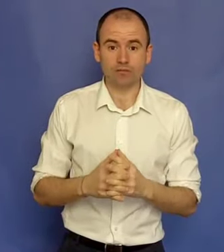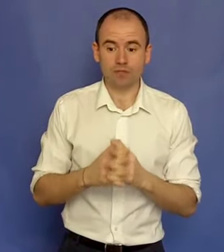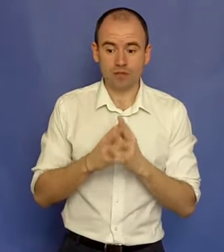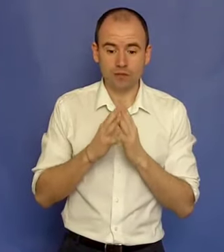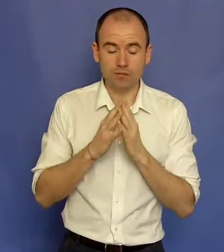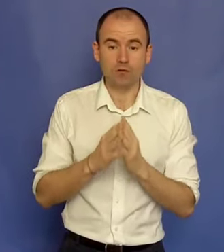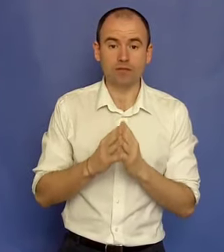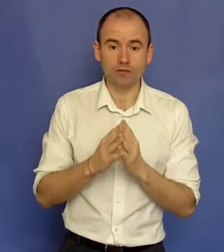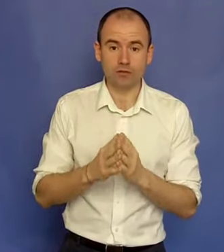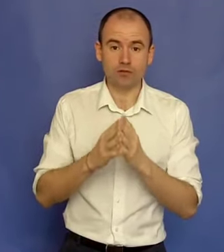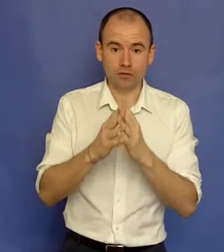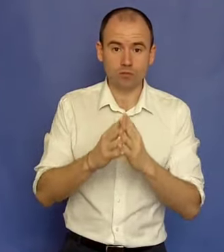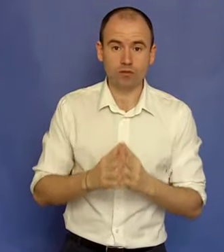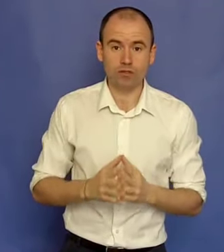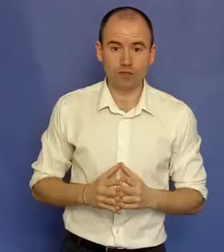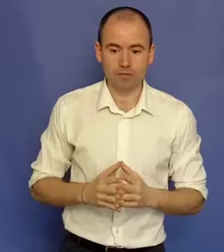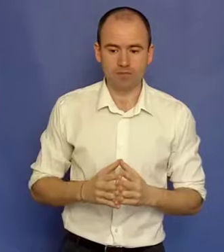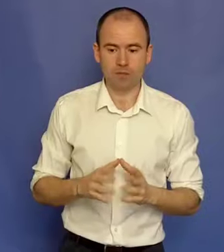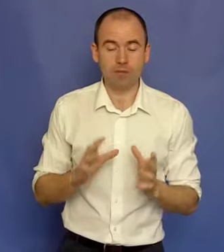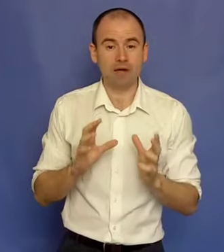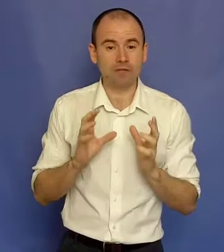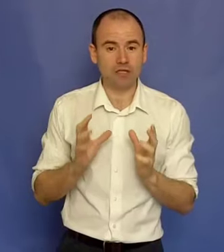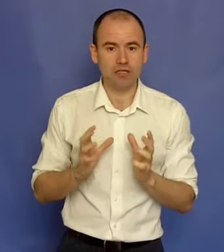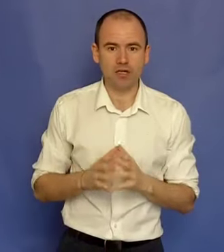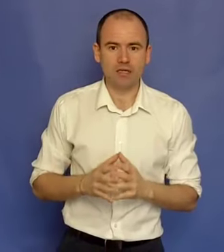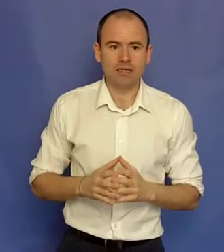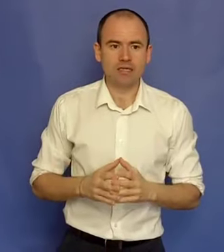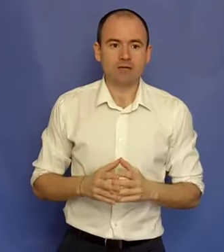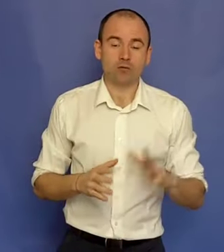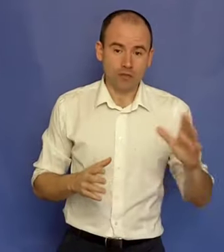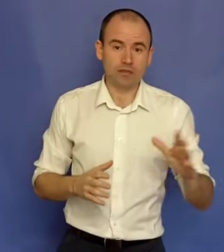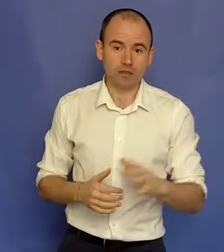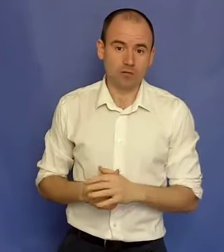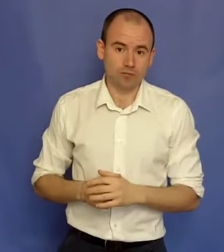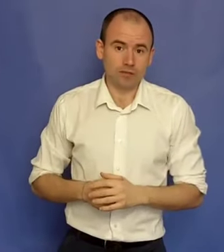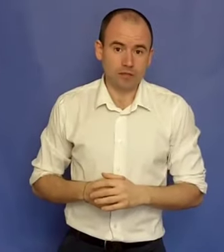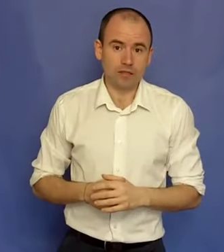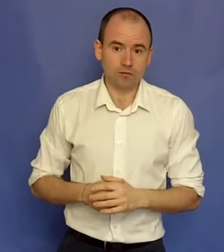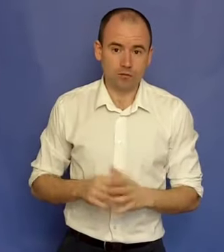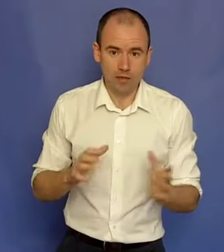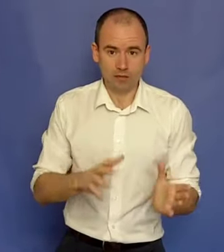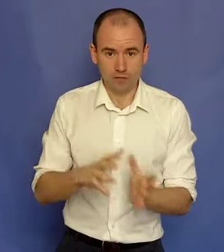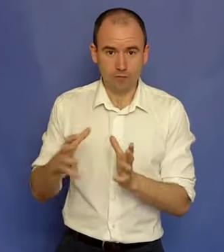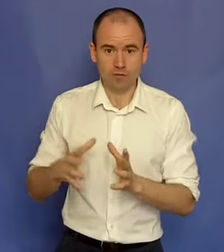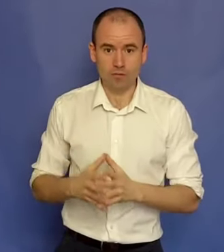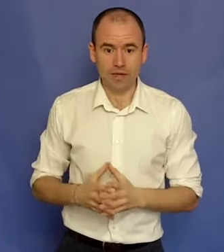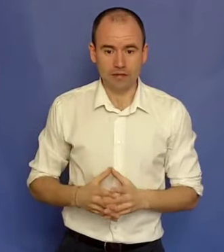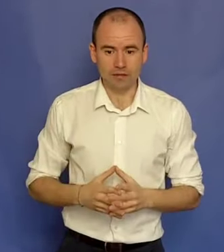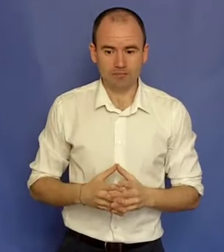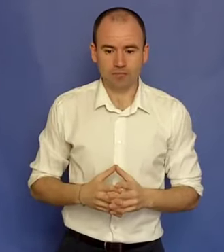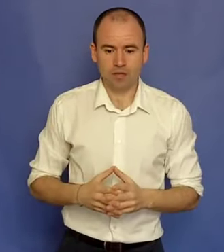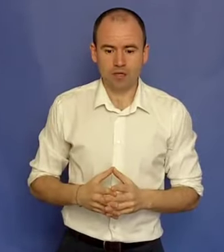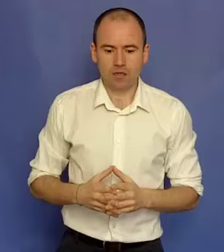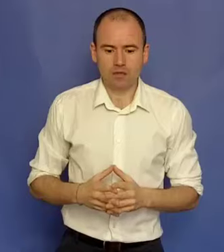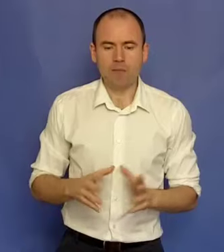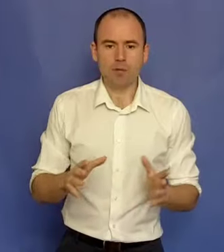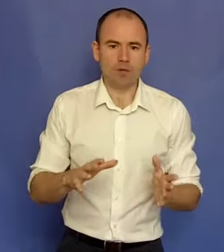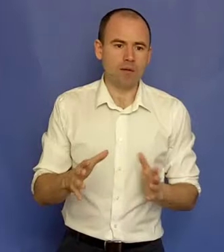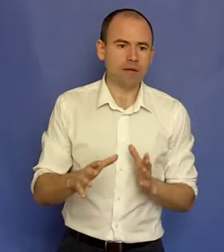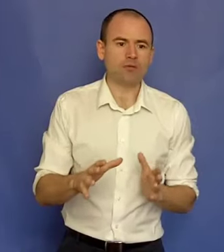să-mi rumez visul și am să spun și de ce. Pe plan financiar, cu toate că era un dezastru, mai ales când am făcut schimbarea asta, apropo, cam 4